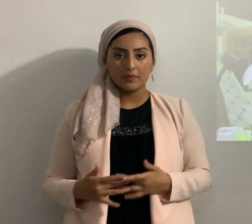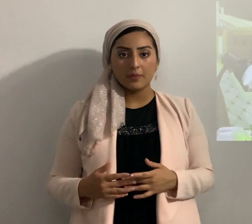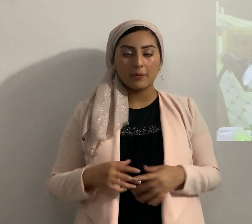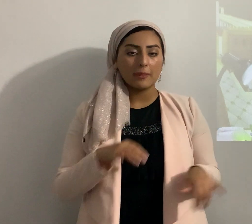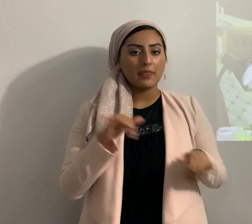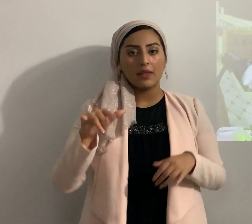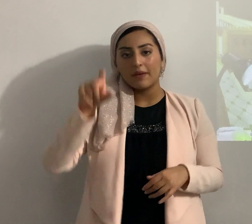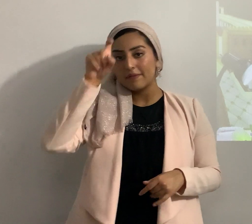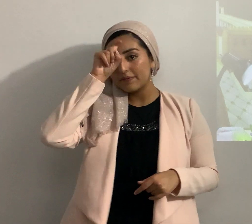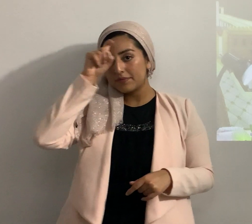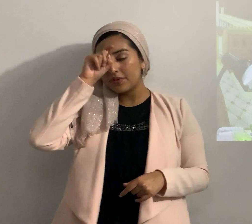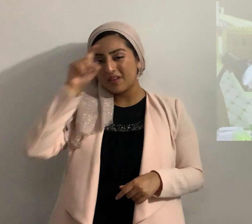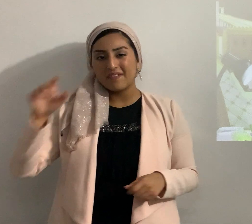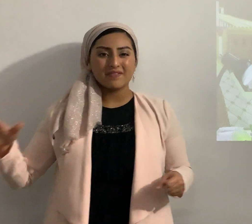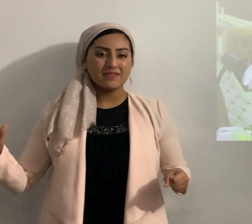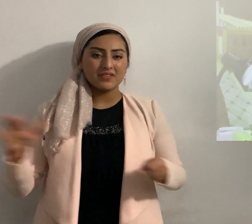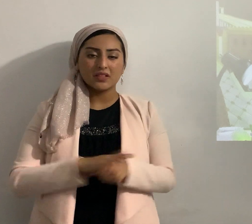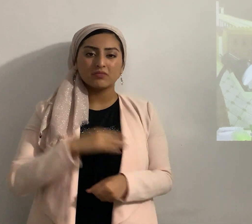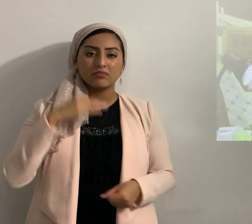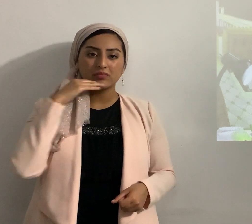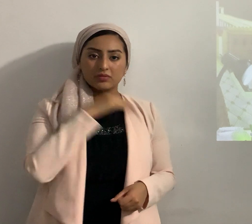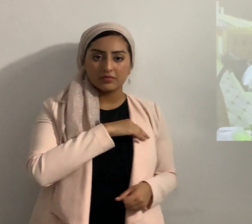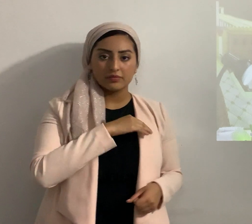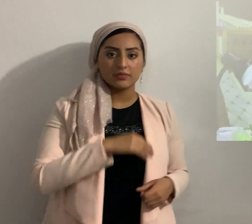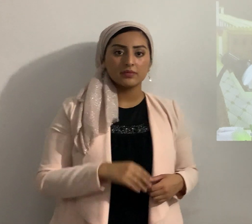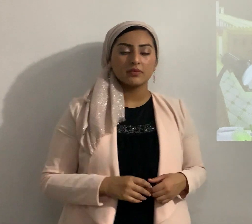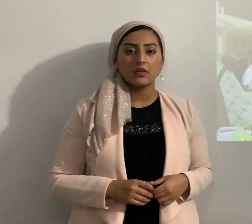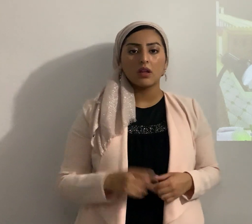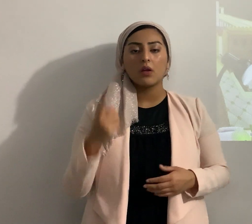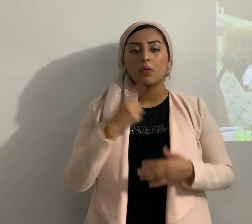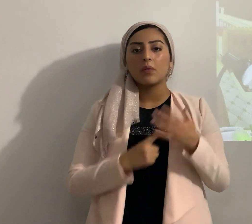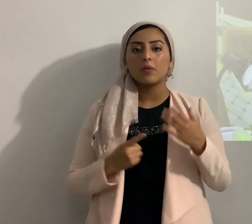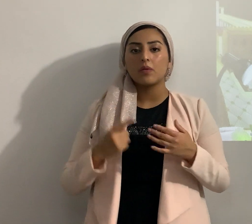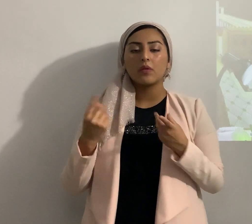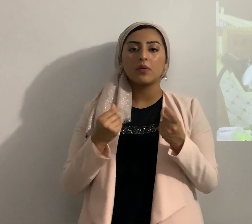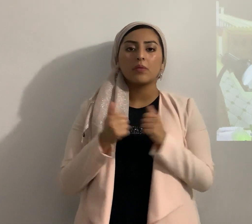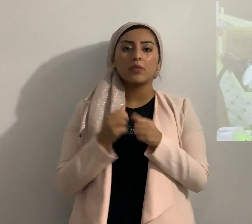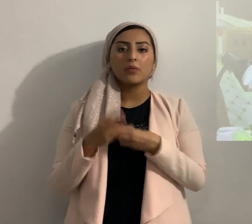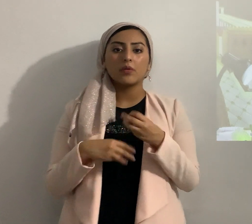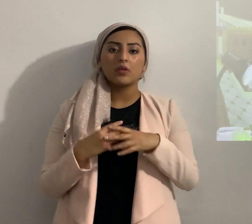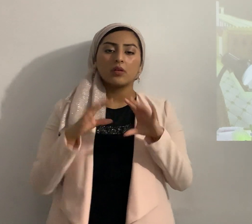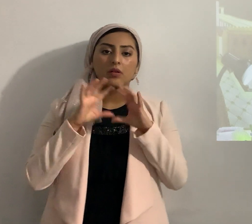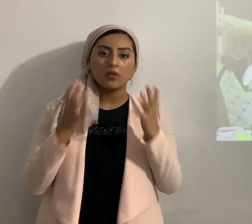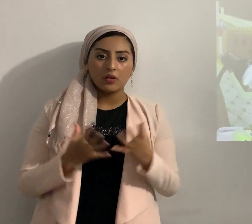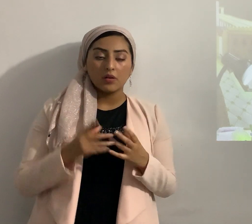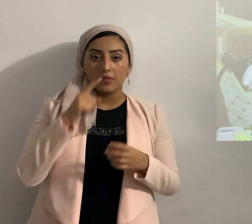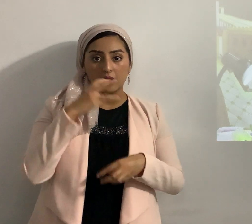faraón lleno de incredulidad que es lo que va a hacer con el mundo porque el mundo está igual